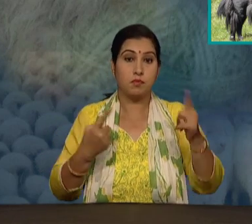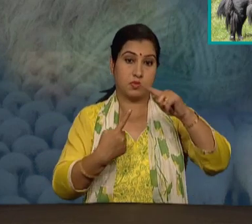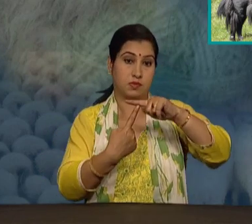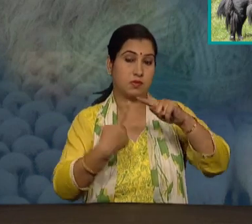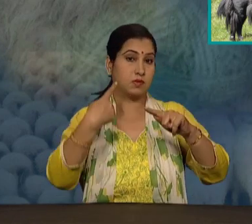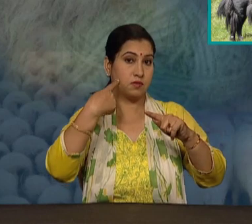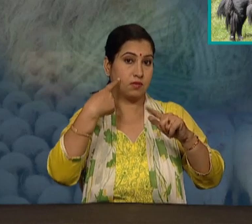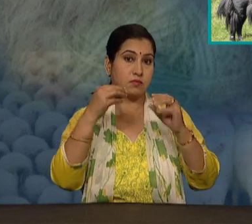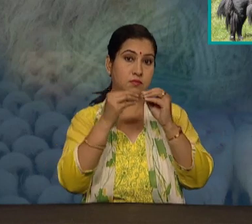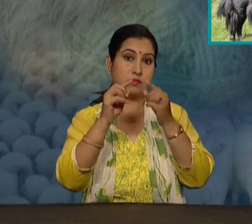प्रचलित है